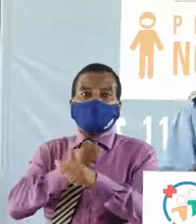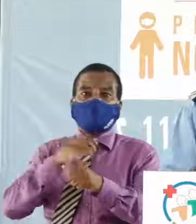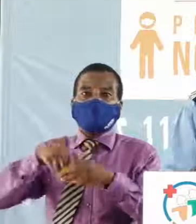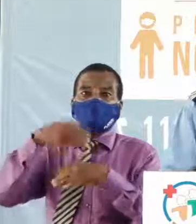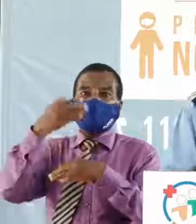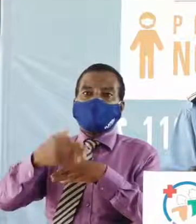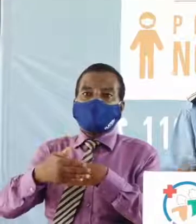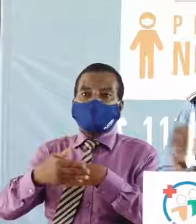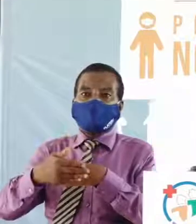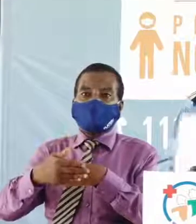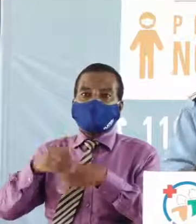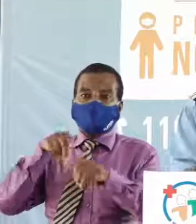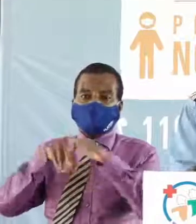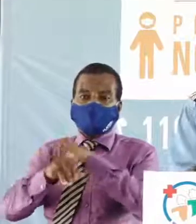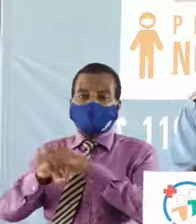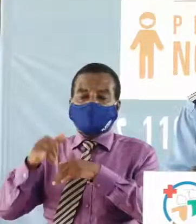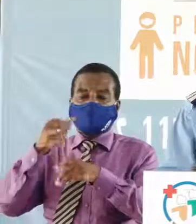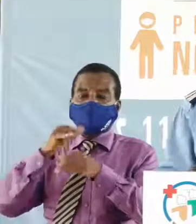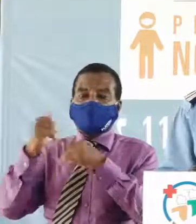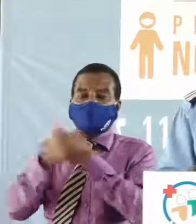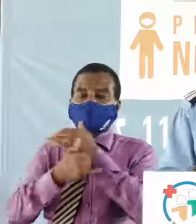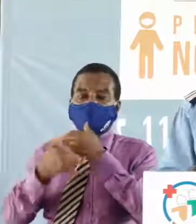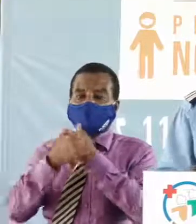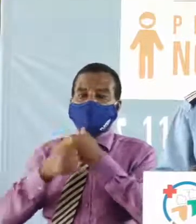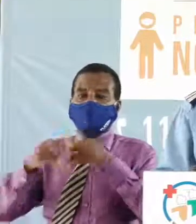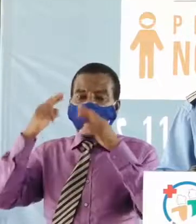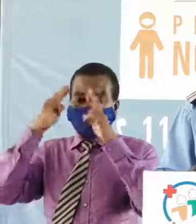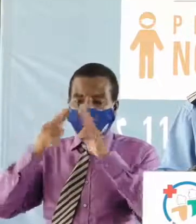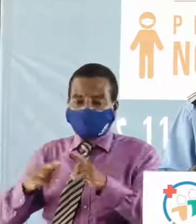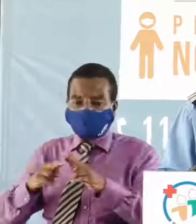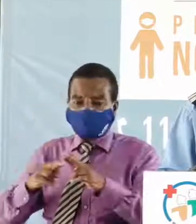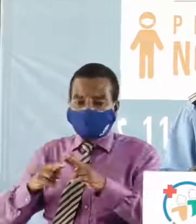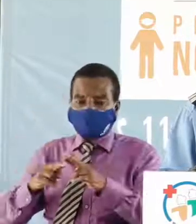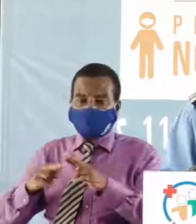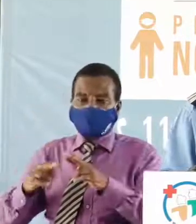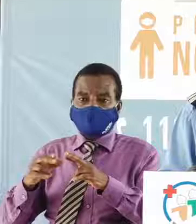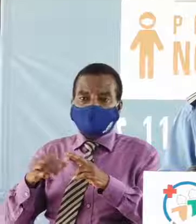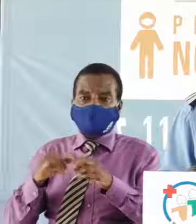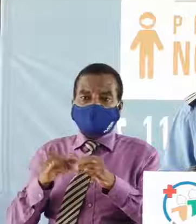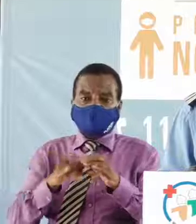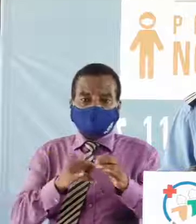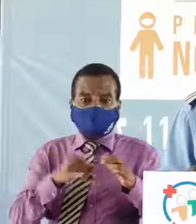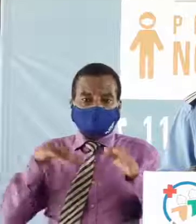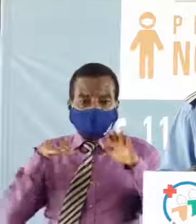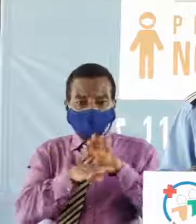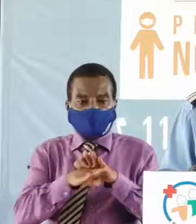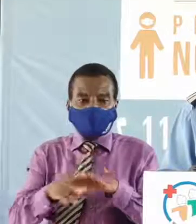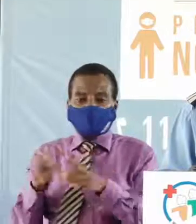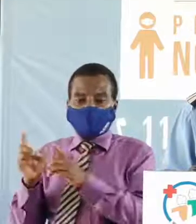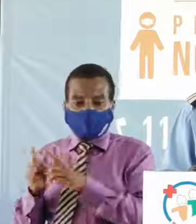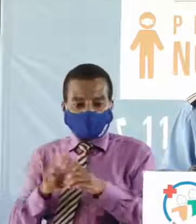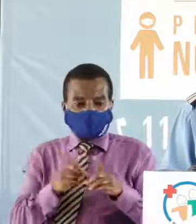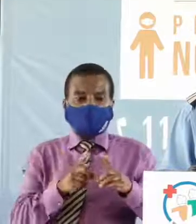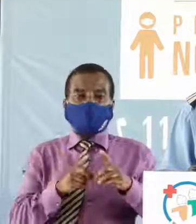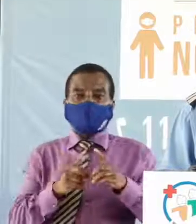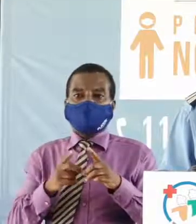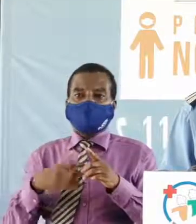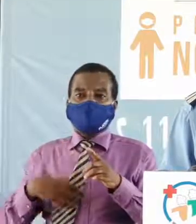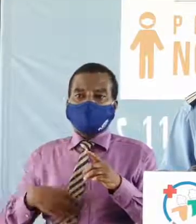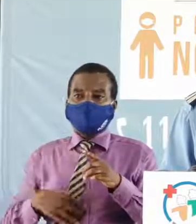ensuite à l'intérieur du pays, le respect scrupuleux et intégré des mesures suffisées.